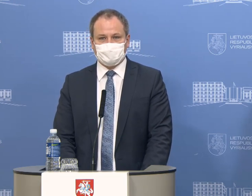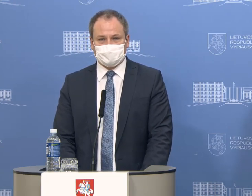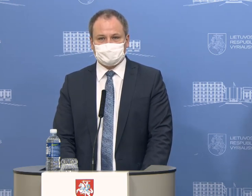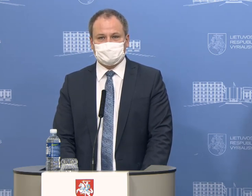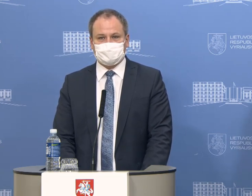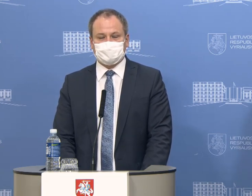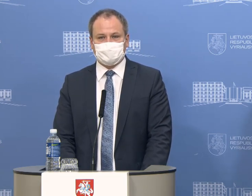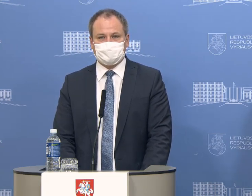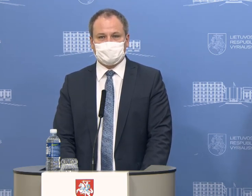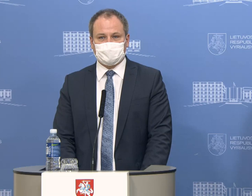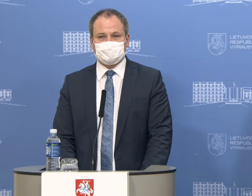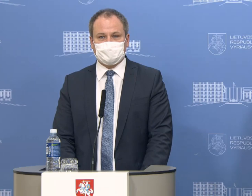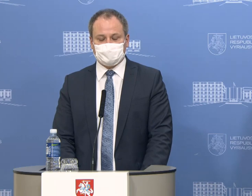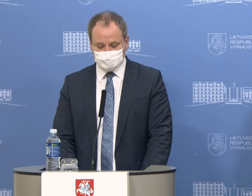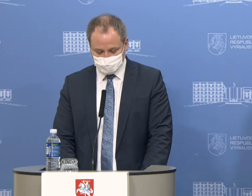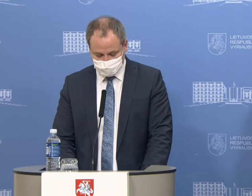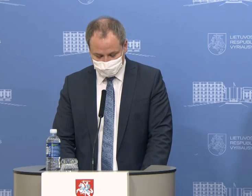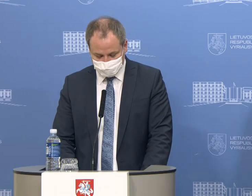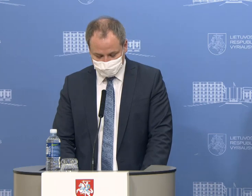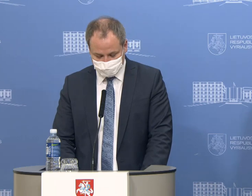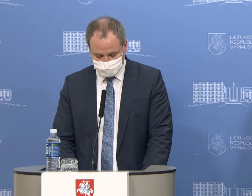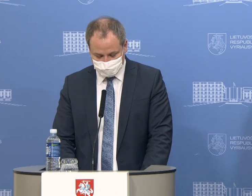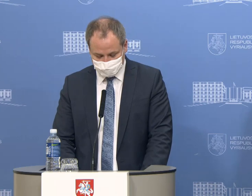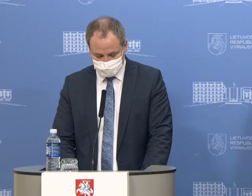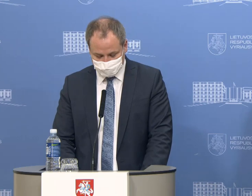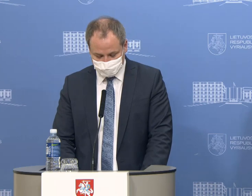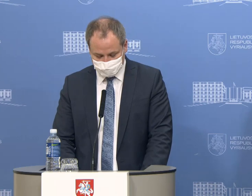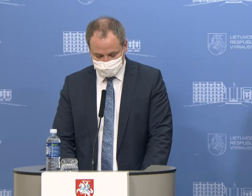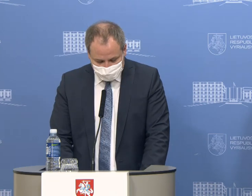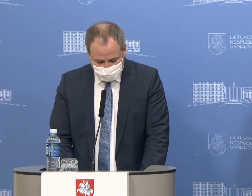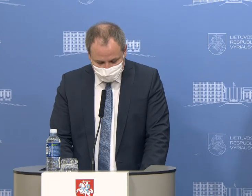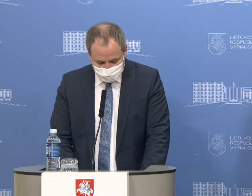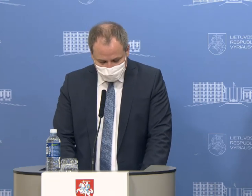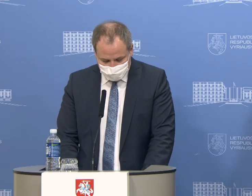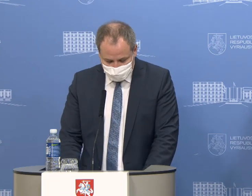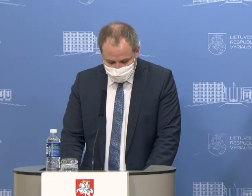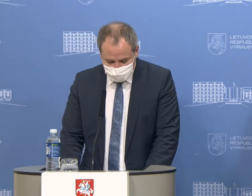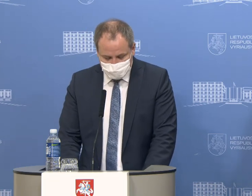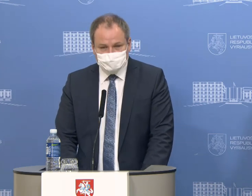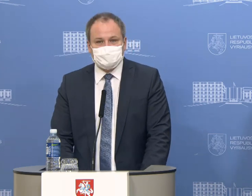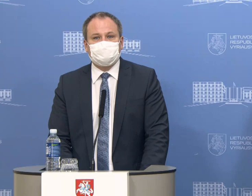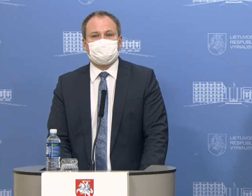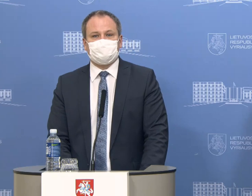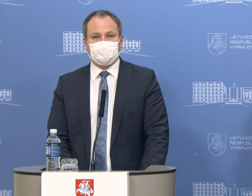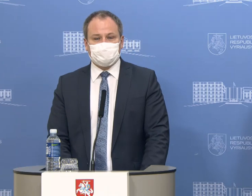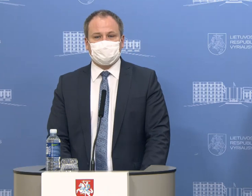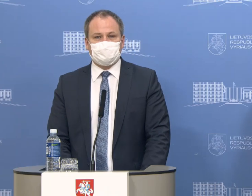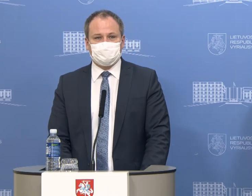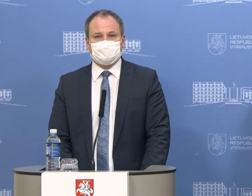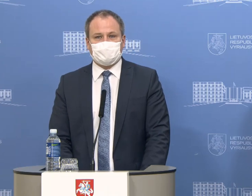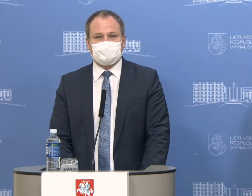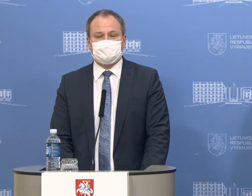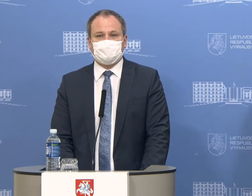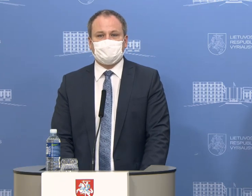bando spekuliuoti šitais labai brangiais dabar produktais. Taip pat noriu pasakyti, kad mano